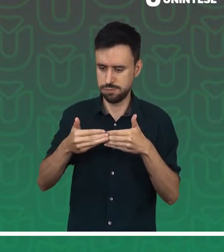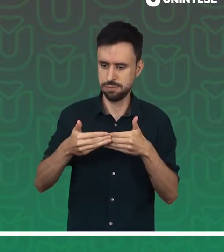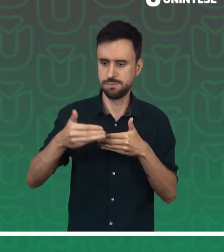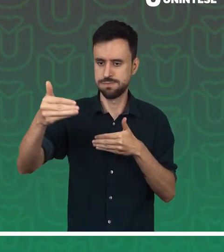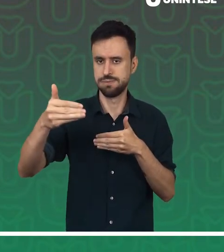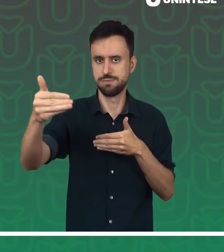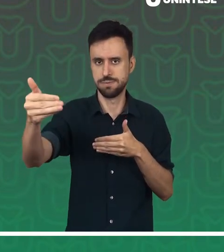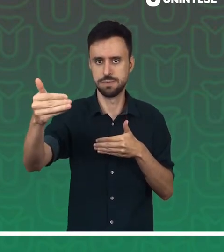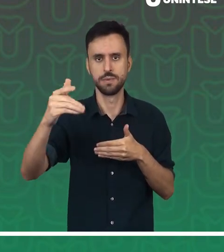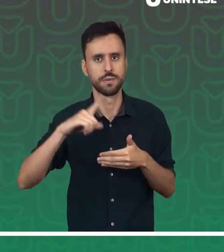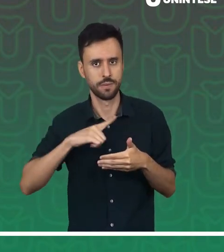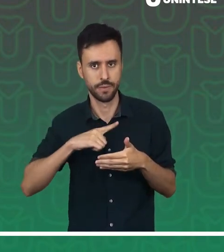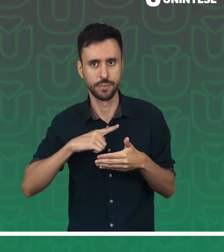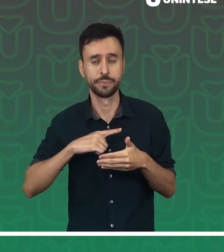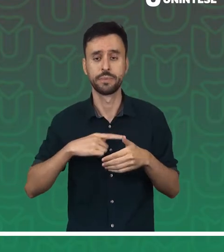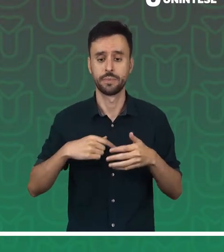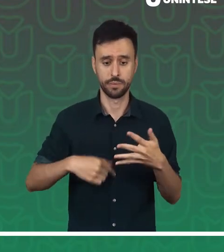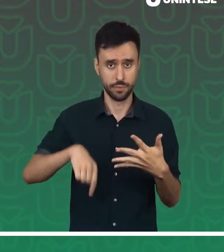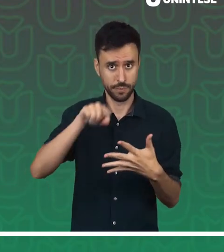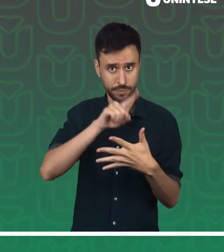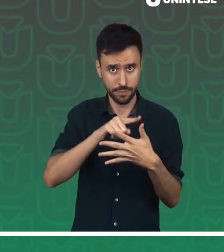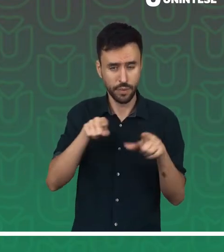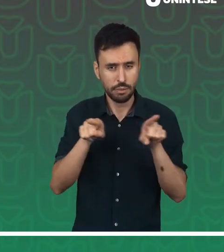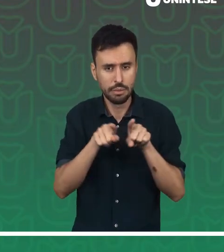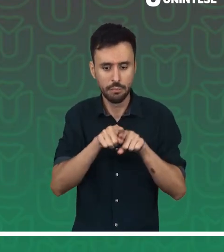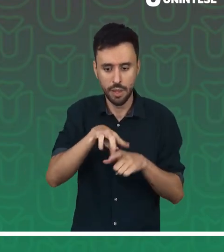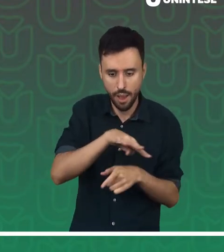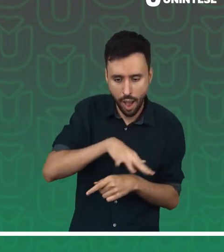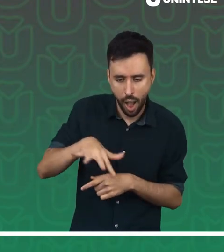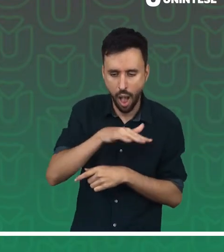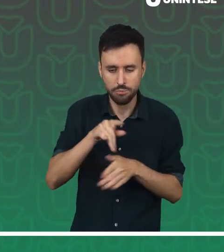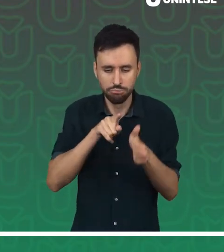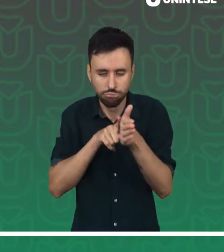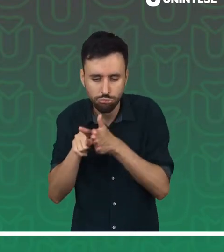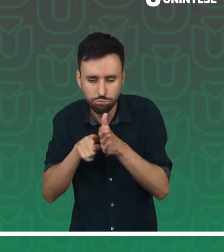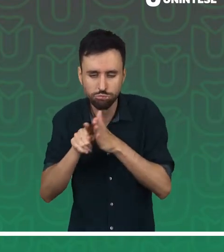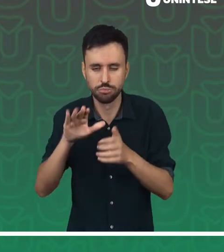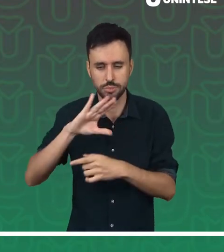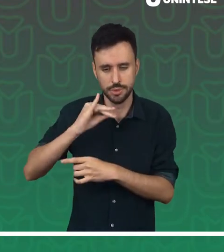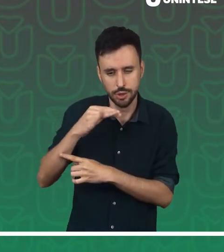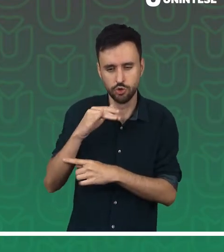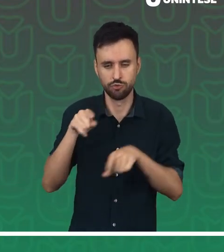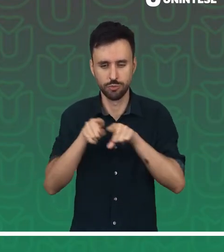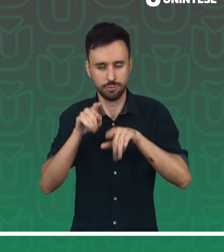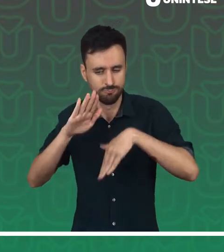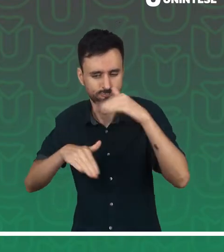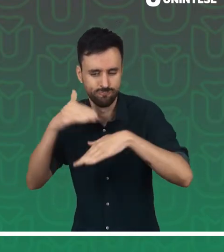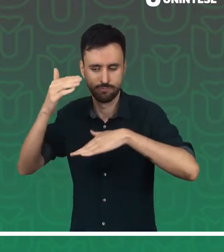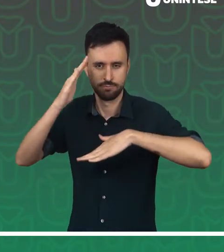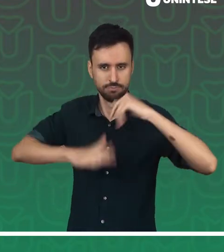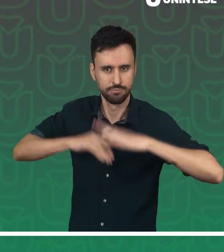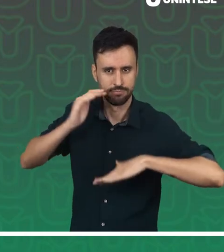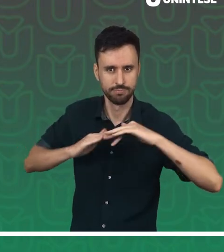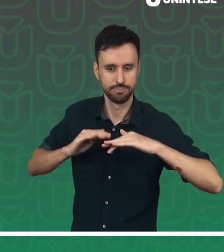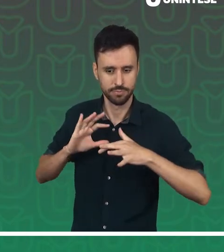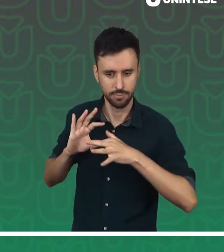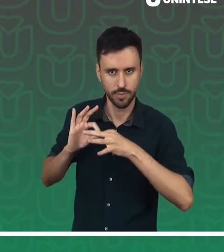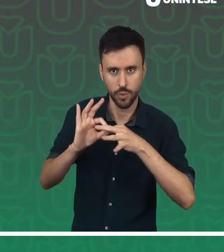longo prazo. Vamos propiciar espaços de estudos, investigação e práticas de aprendizagem profissional em contexto,